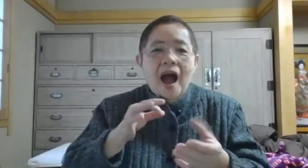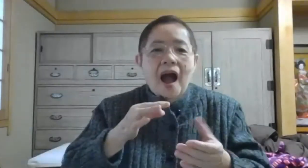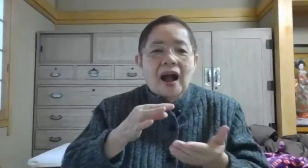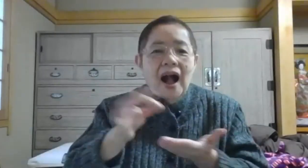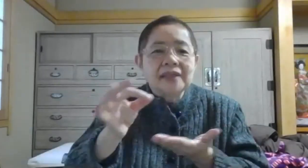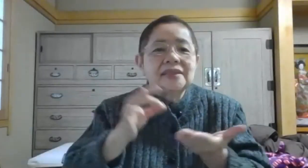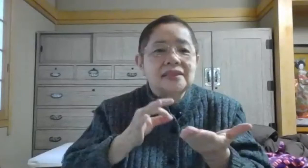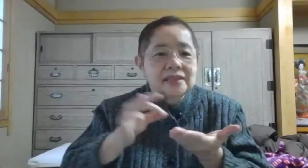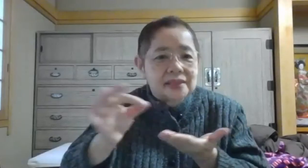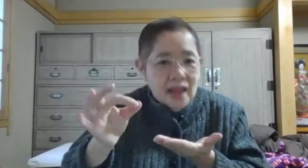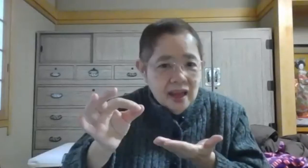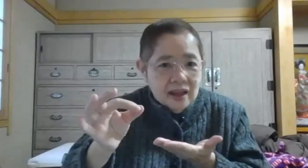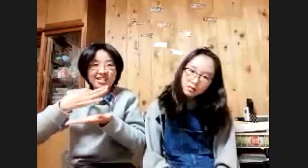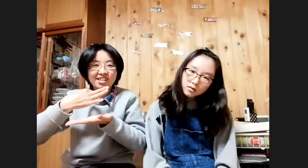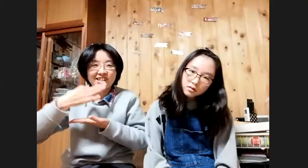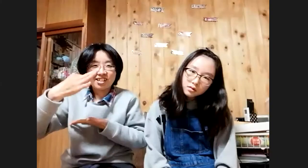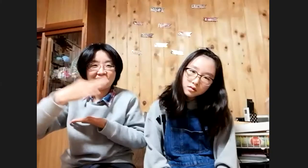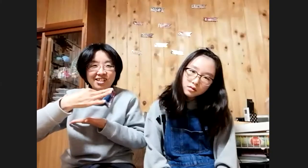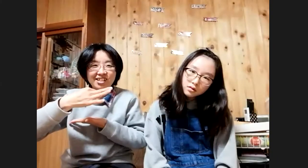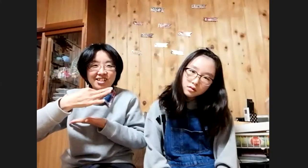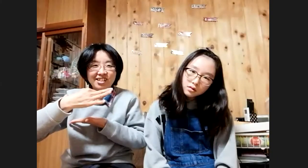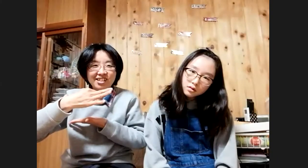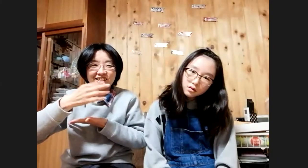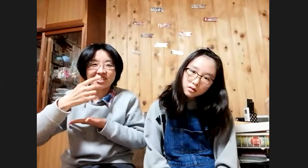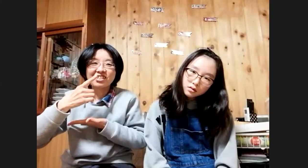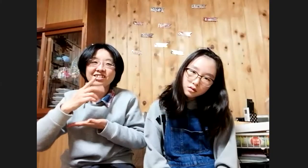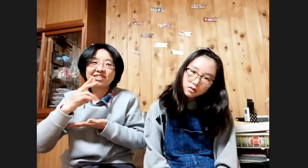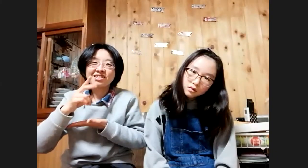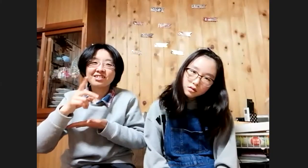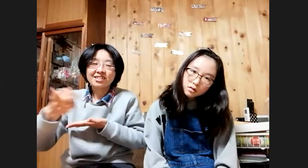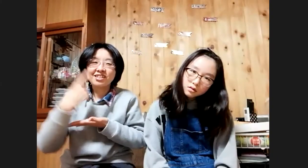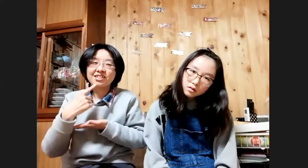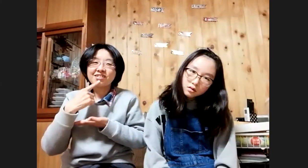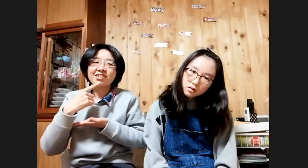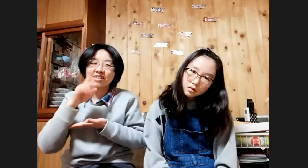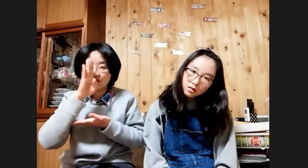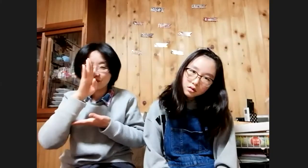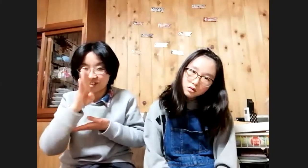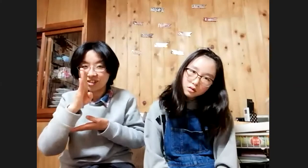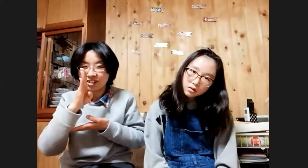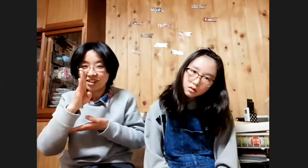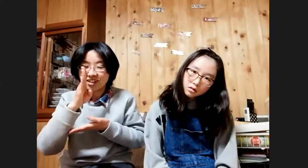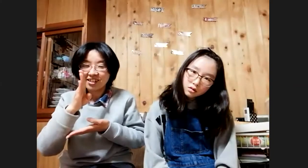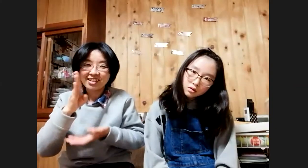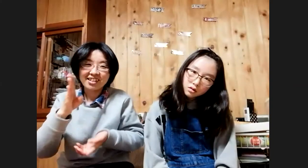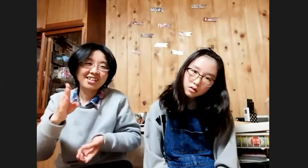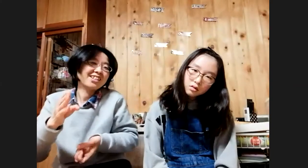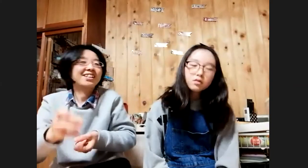買ってきってねきってねねそうはいそれ